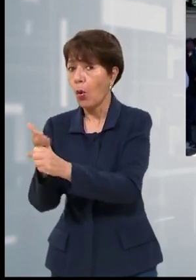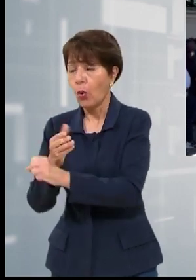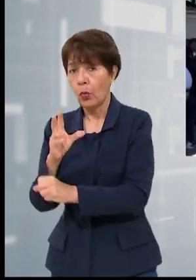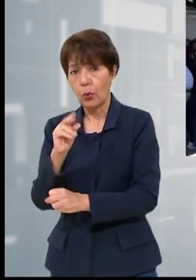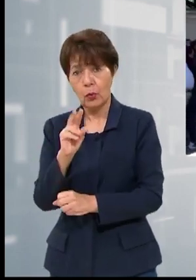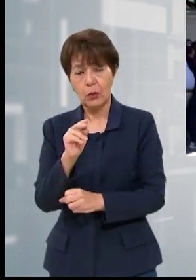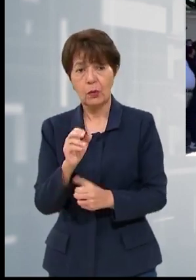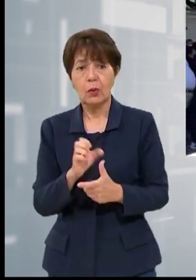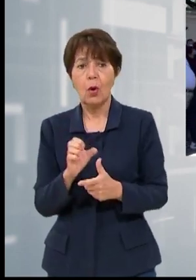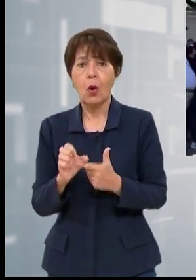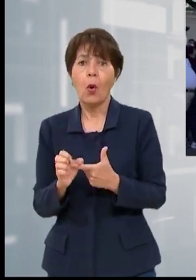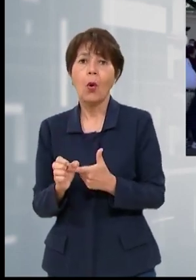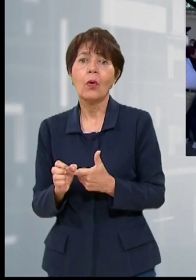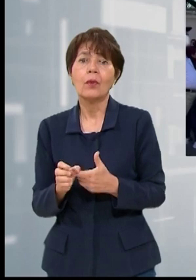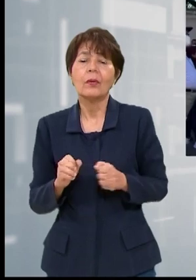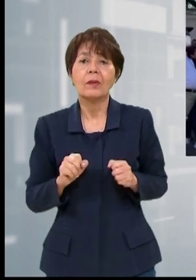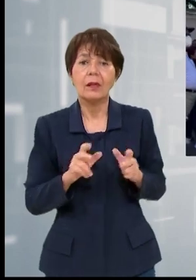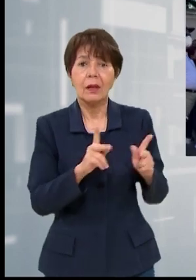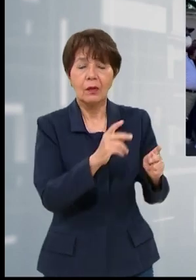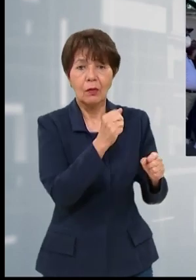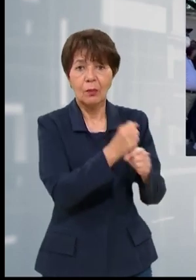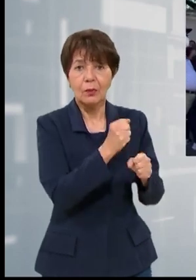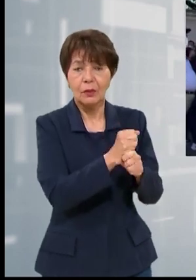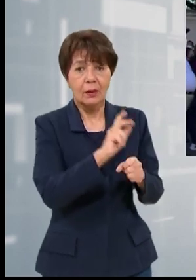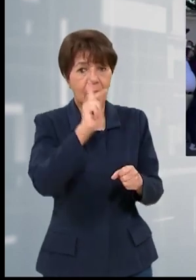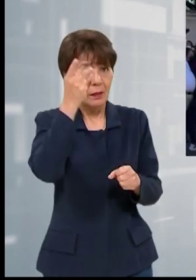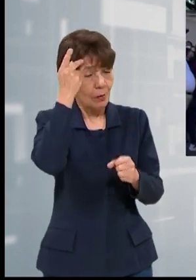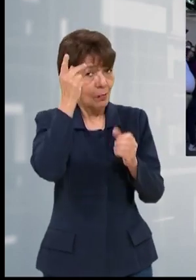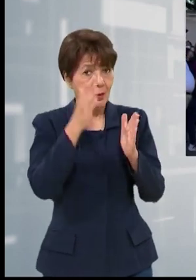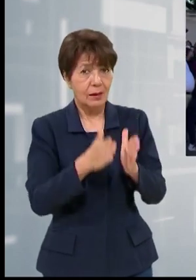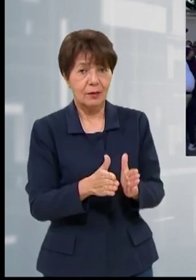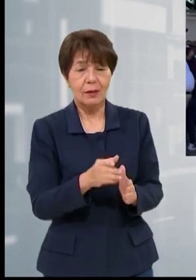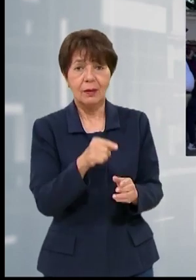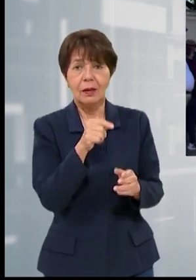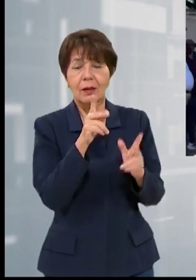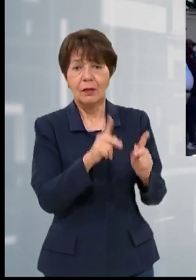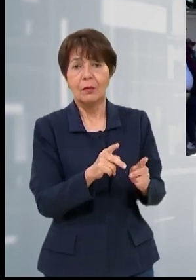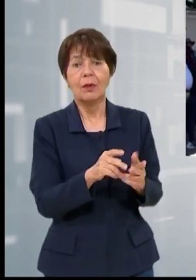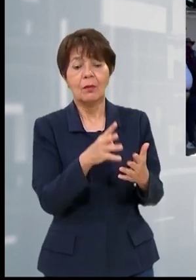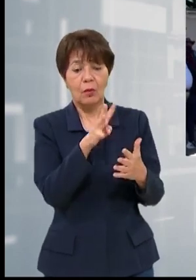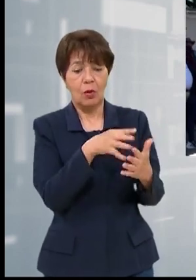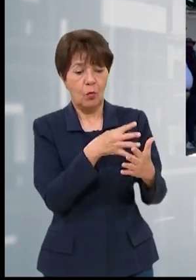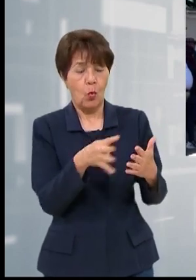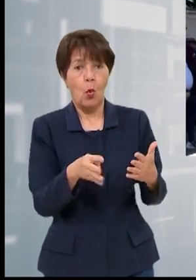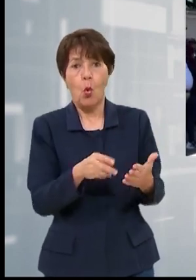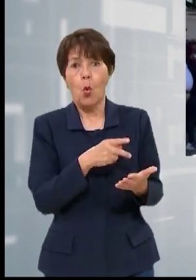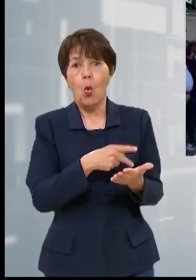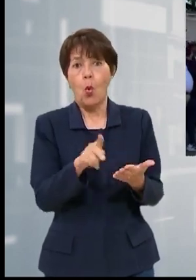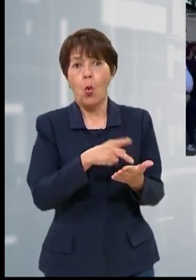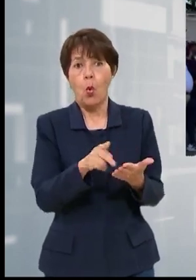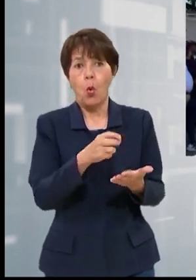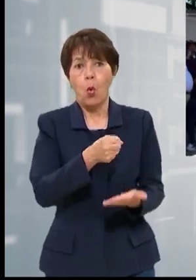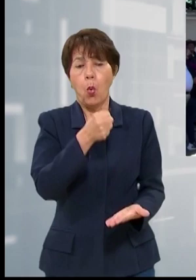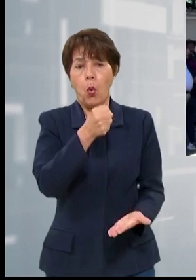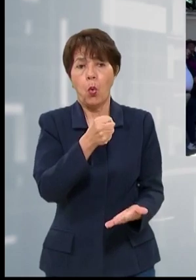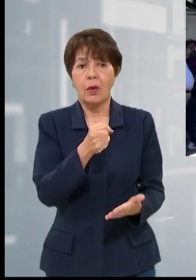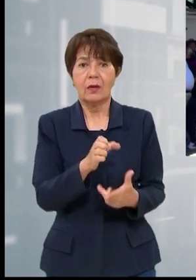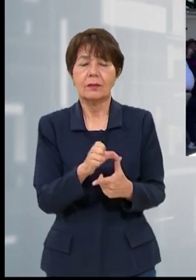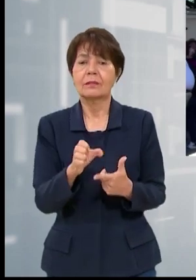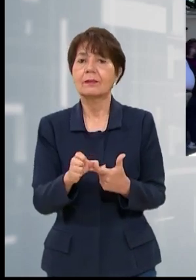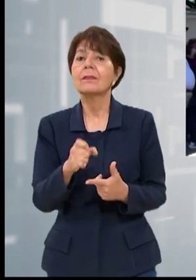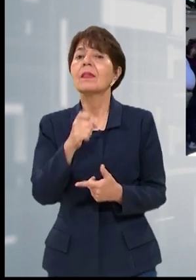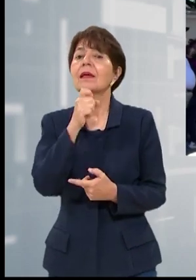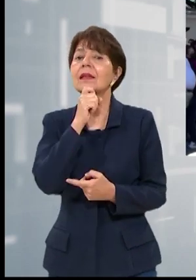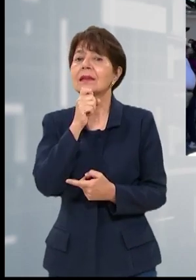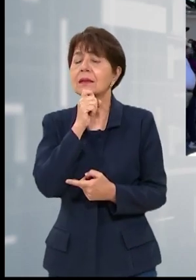también no de llenar de políticos las instituciones. ¿Por qué? Porque la planilla se va a hacer más grande y los que ya tenemos una mayoría de edad nunca vamos a ver